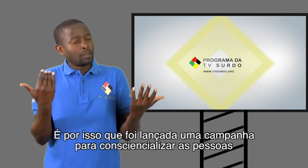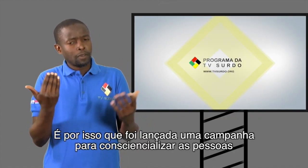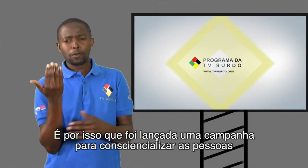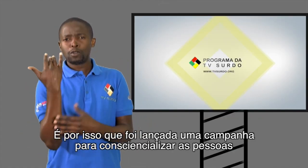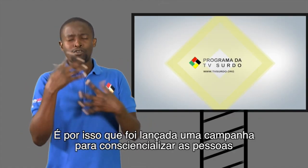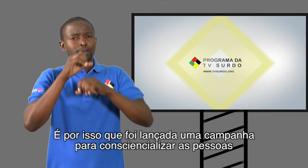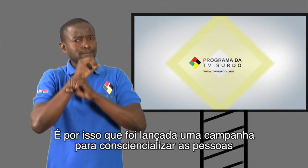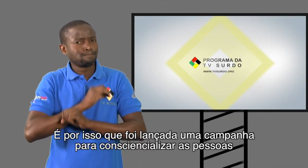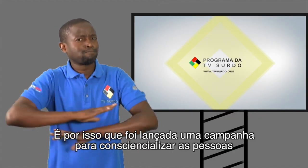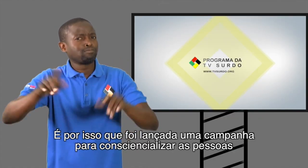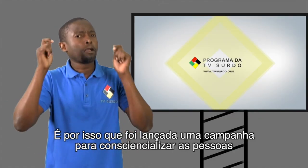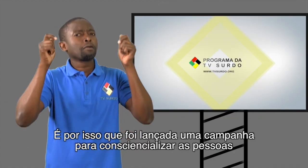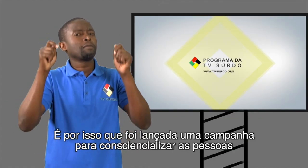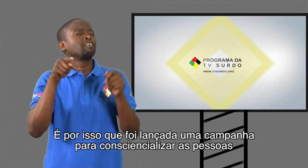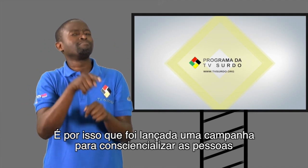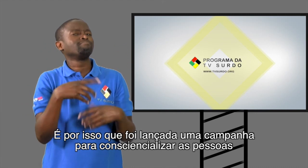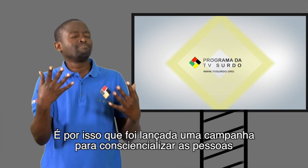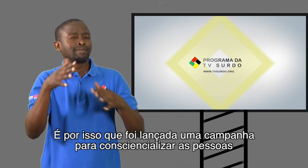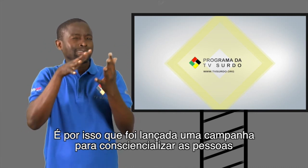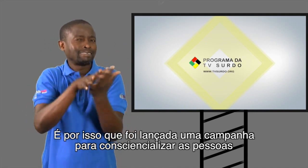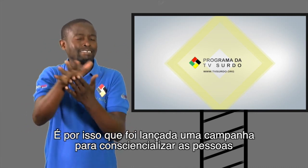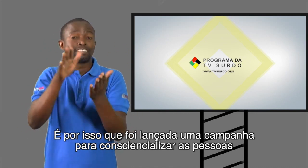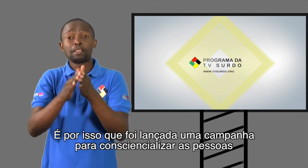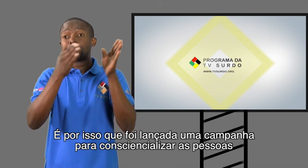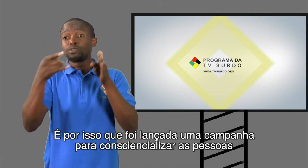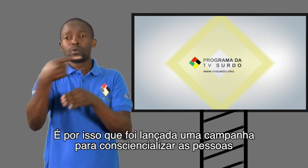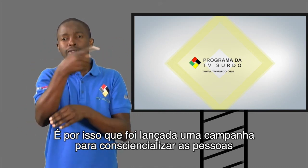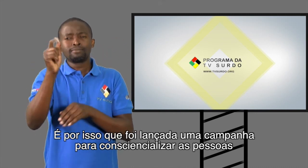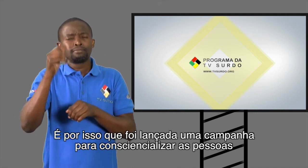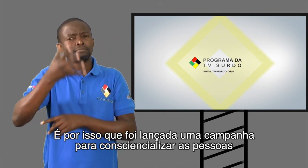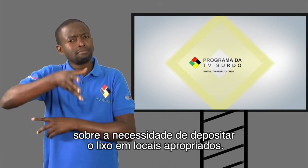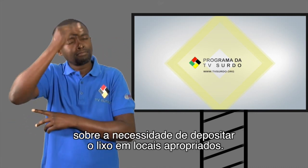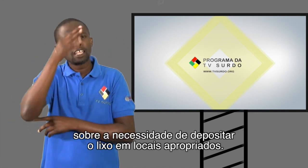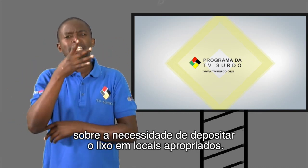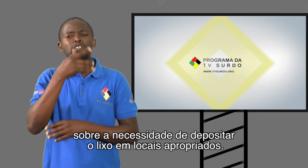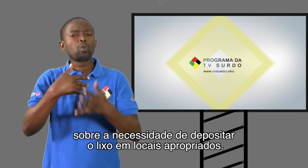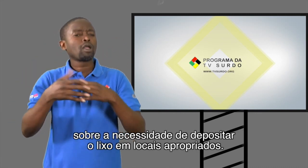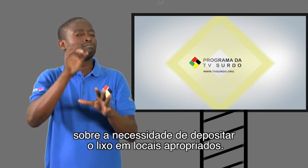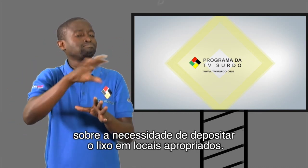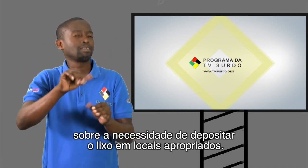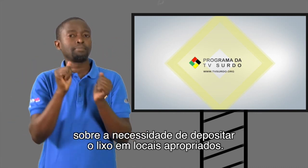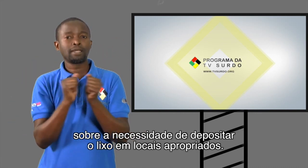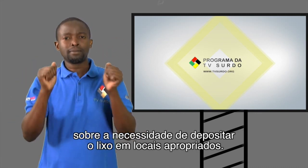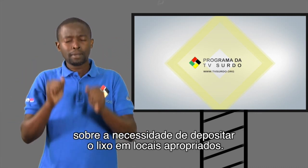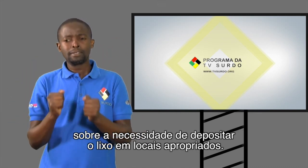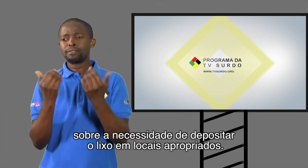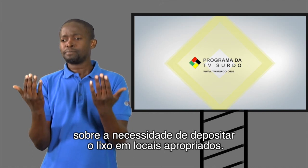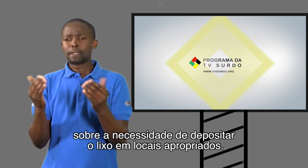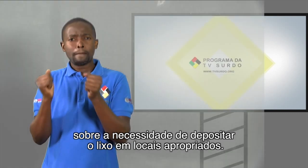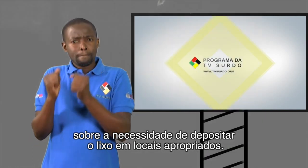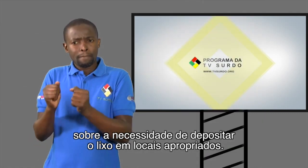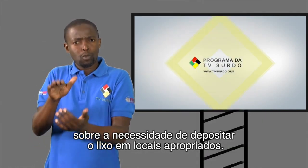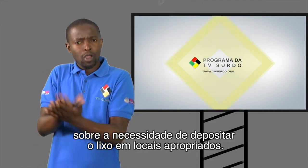É por isso que foi lançada uma campanha para consciencializar as pessoas sobre a necessidade de depositar o